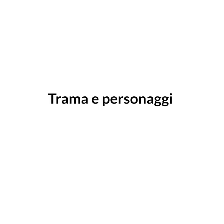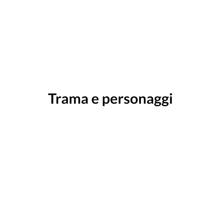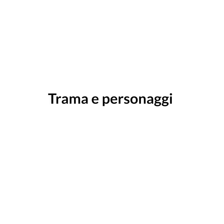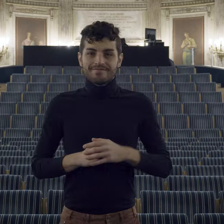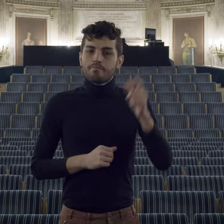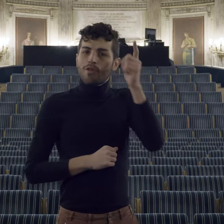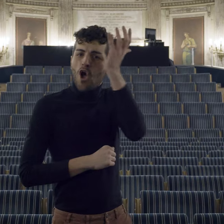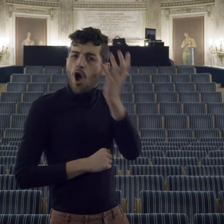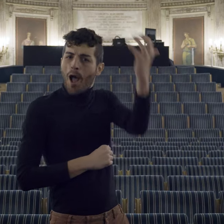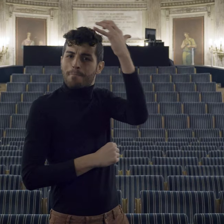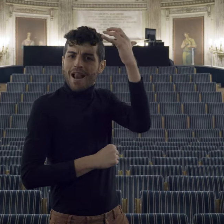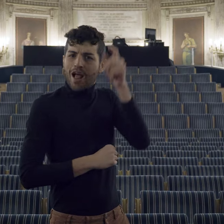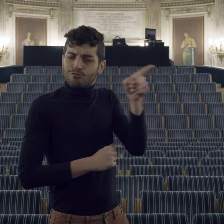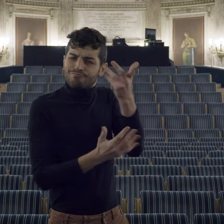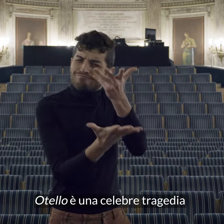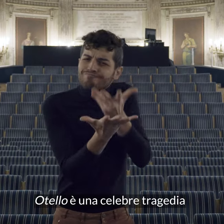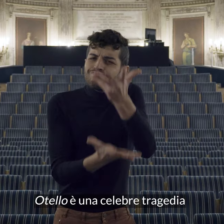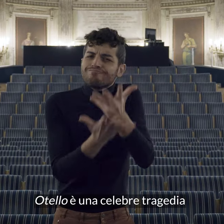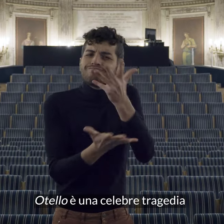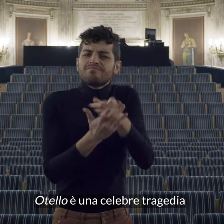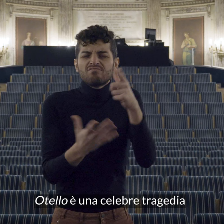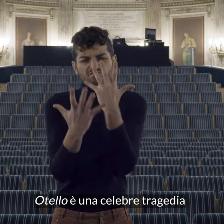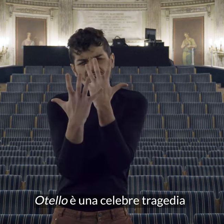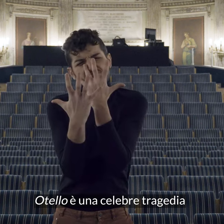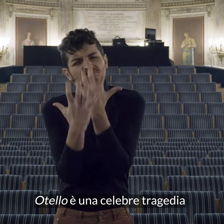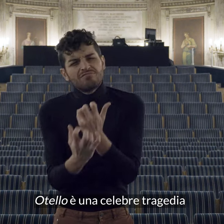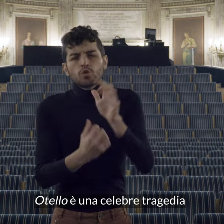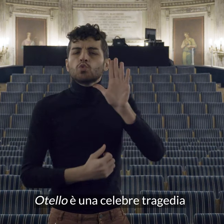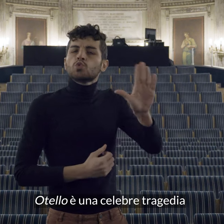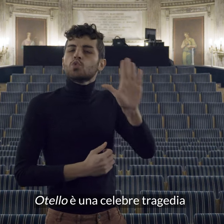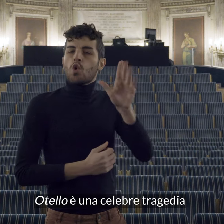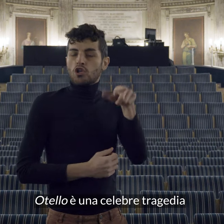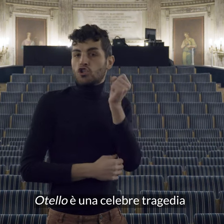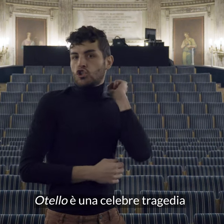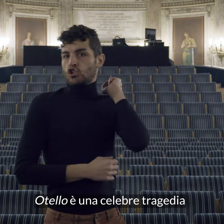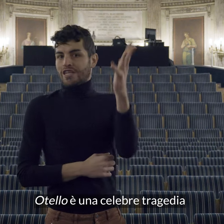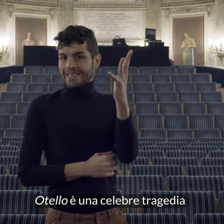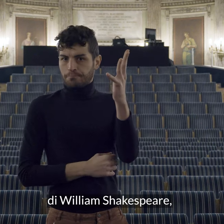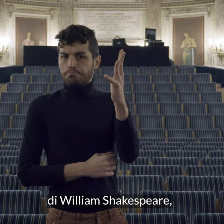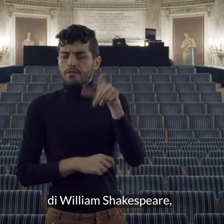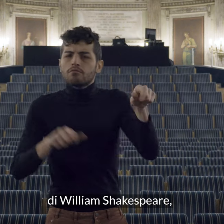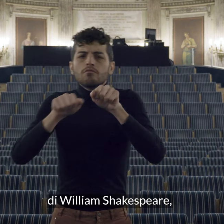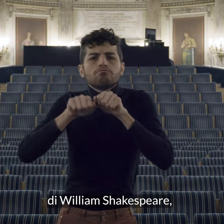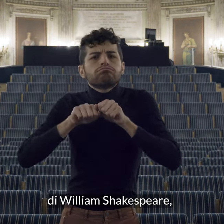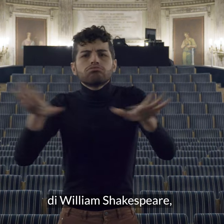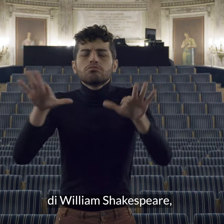otello è una celebre tragedia di william shakespeare